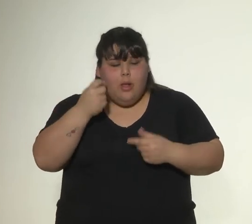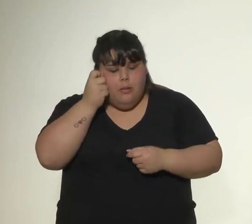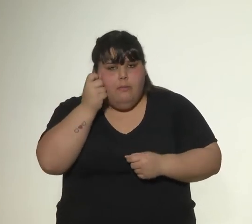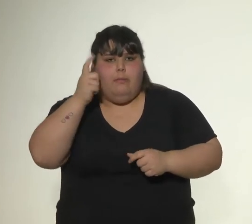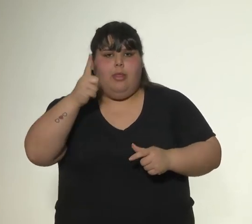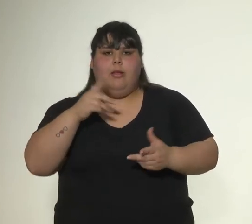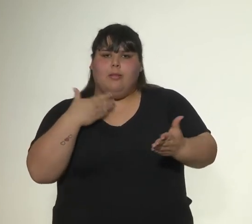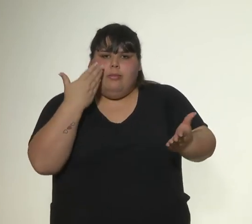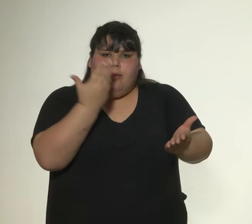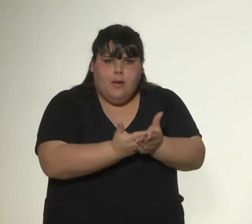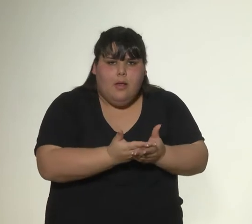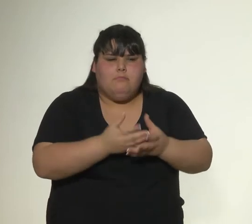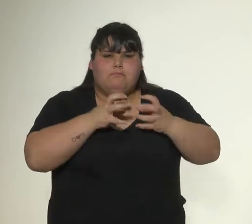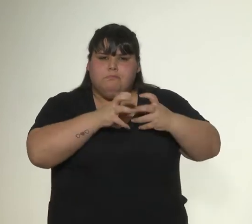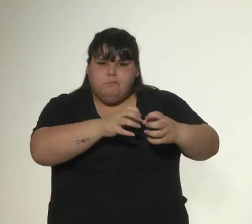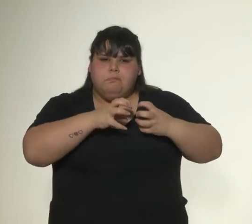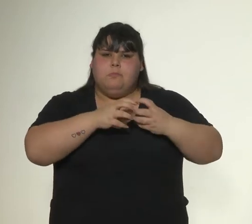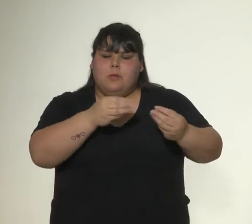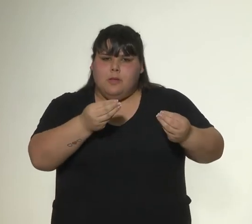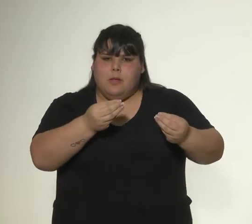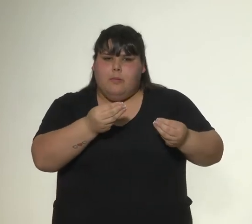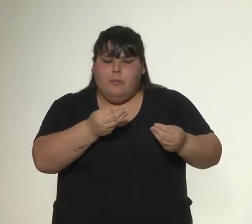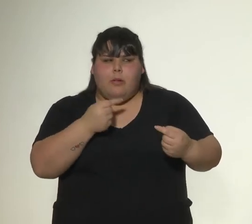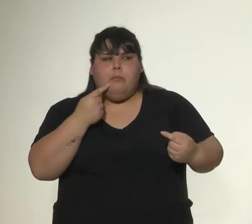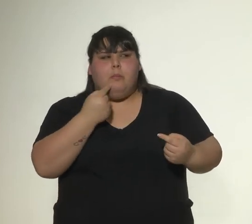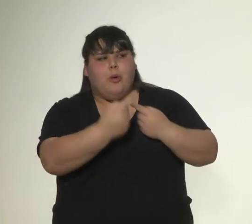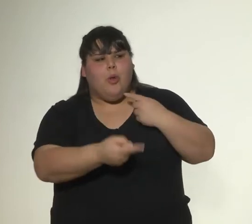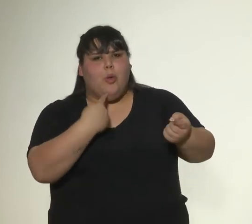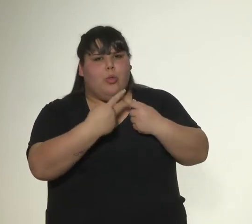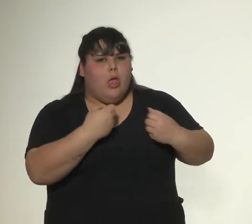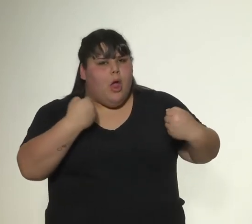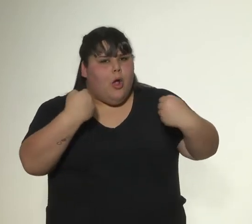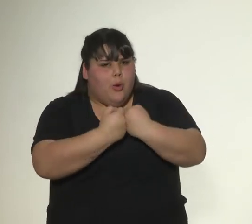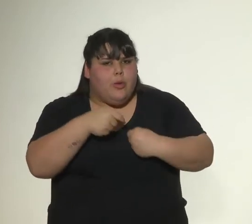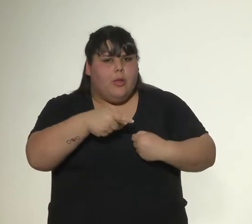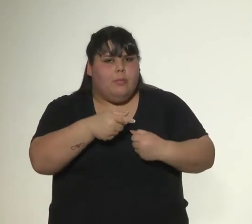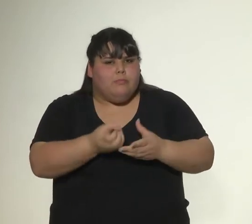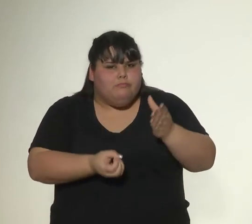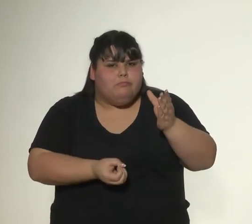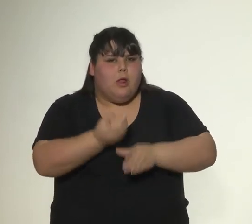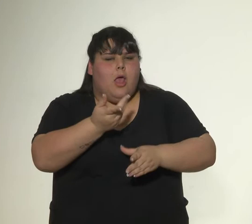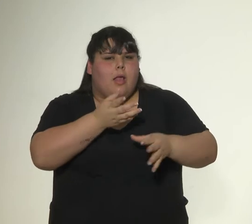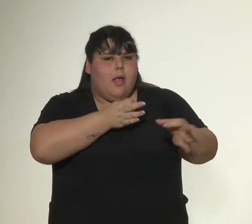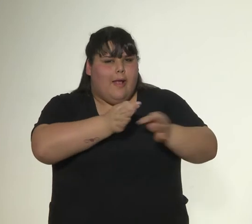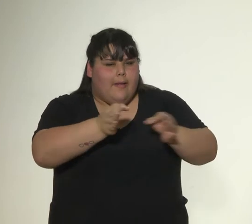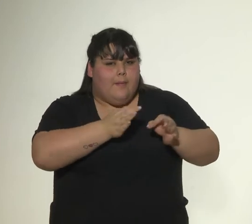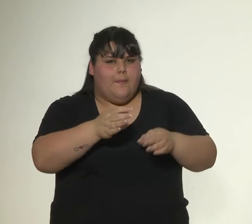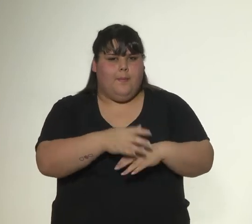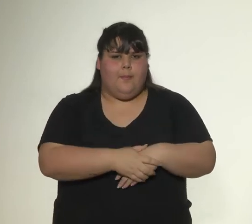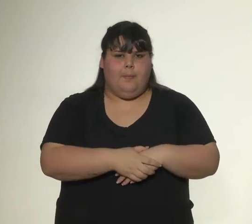proponer, analizar, concertar, innovar y proyectar acciones, que